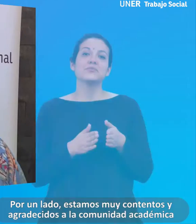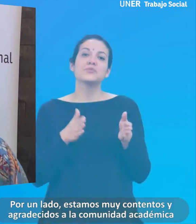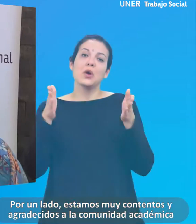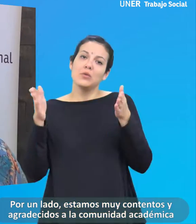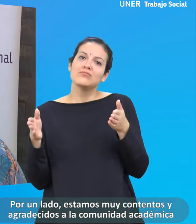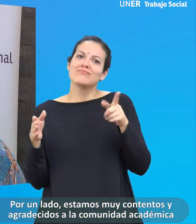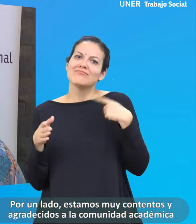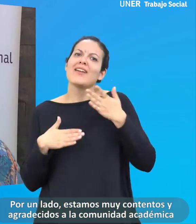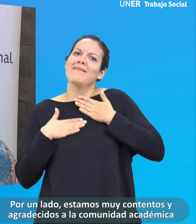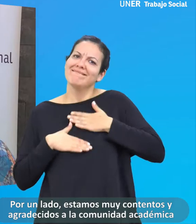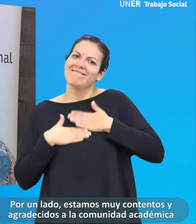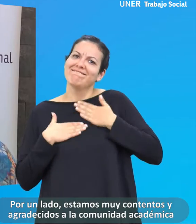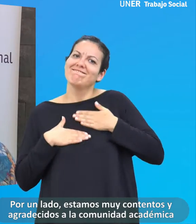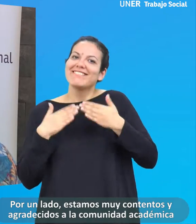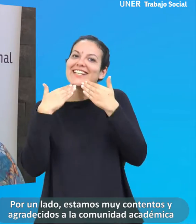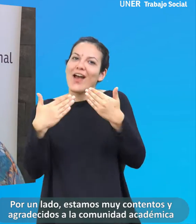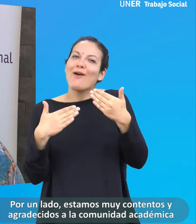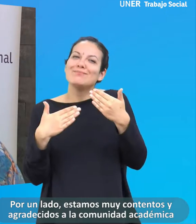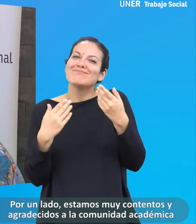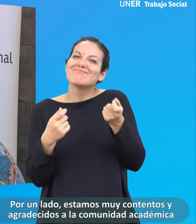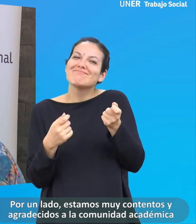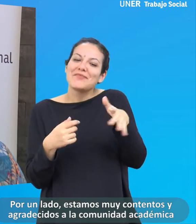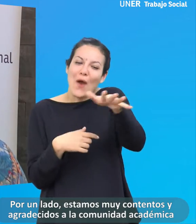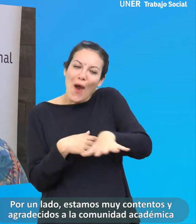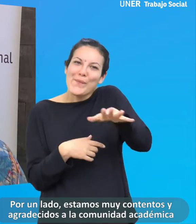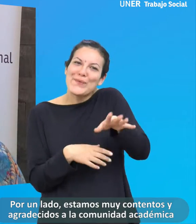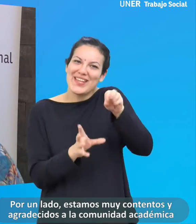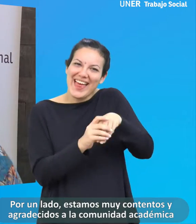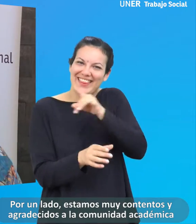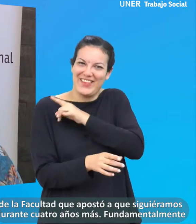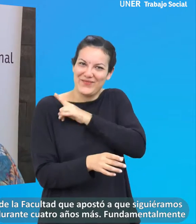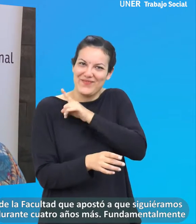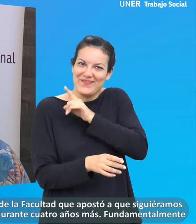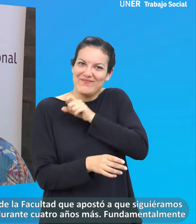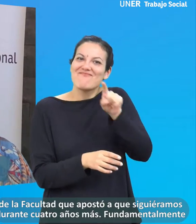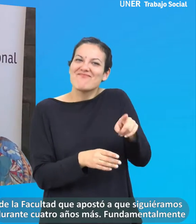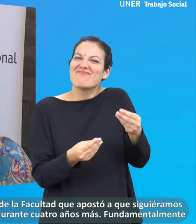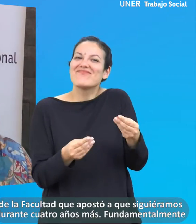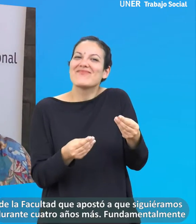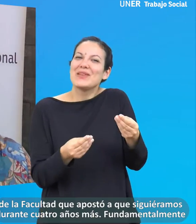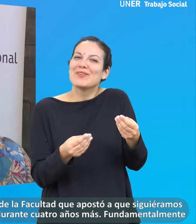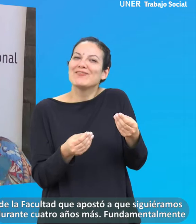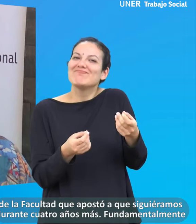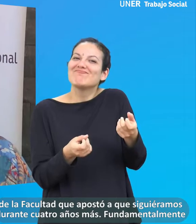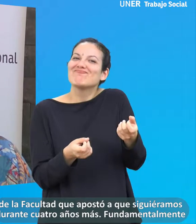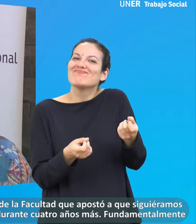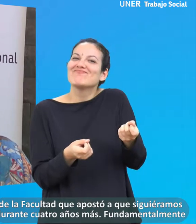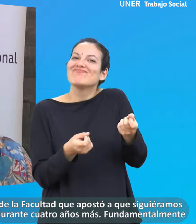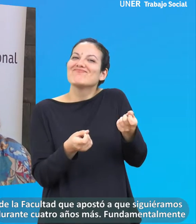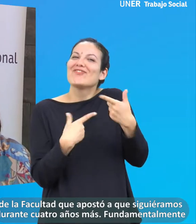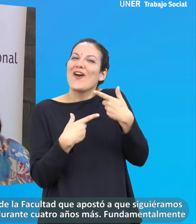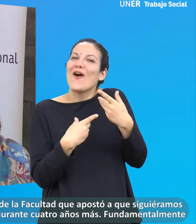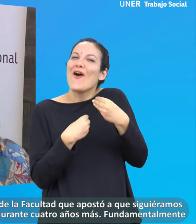Por un lado estamos muy contentos y agradecidos a la comunidad académica de la Facultad que apostó a